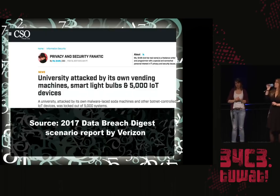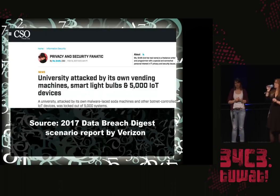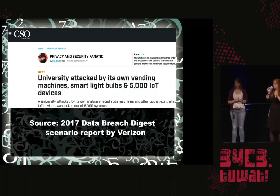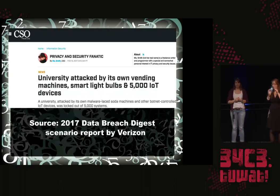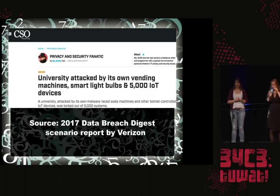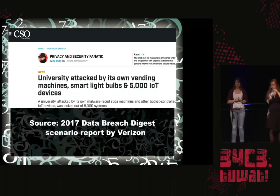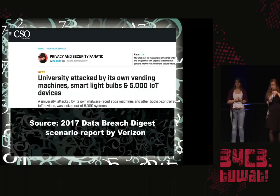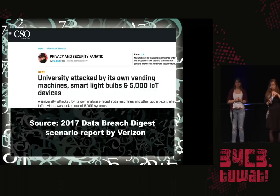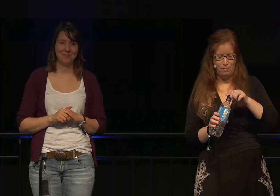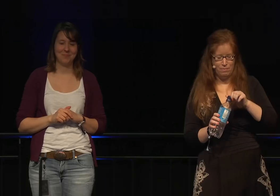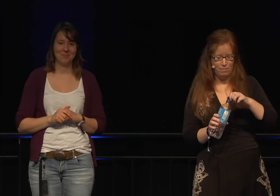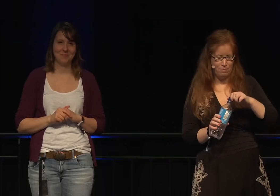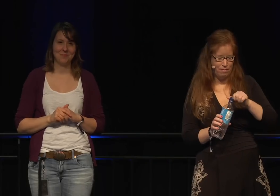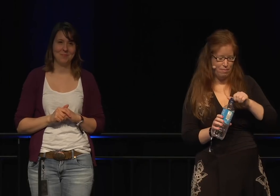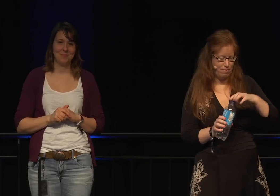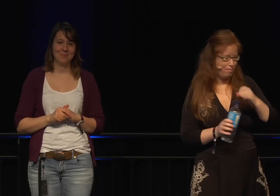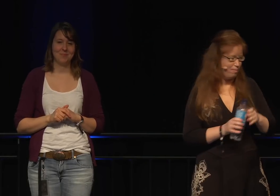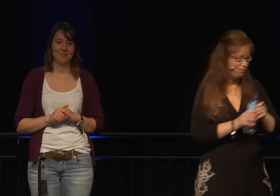Ich muss einen kurzen Schluck Wasser trinken.